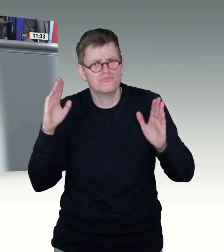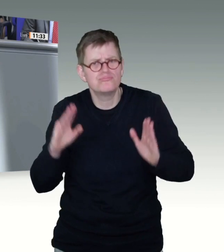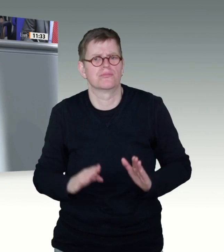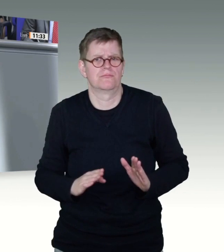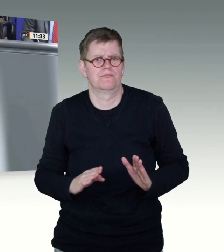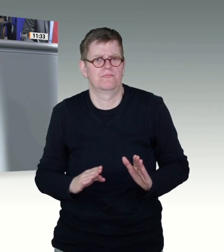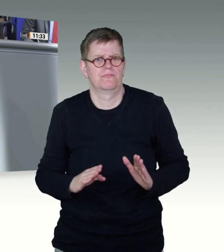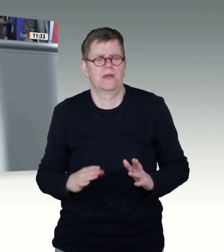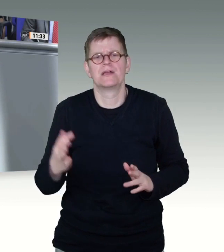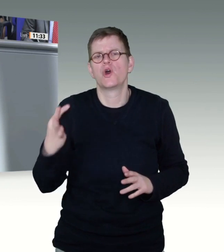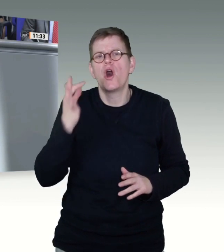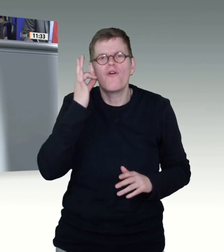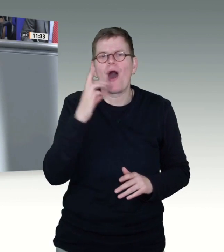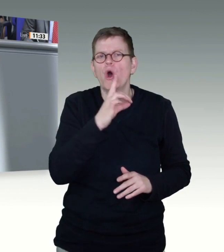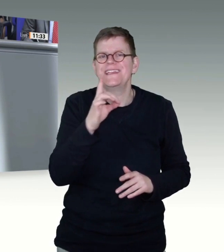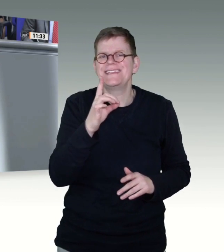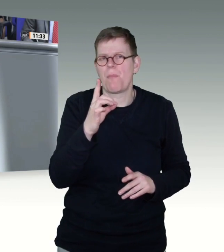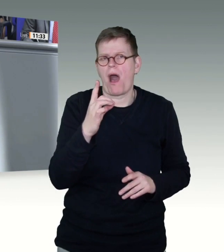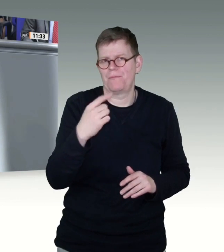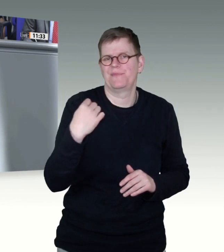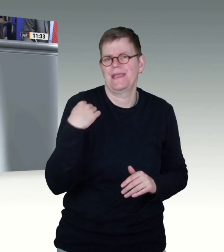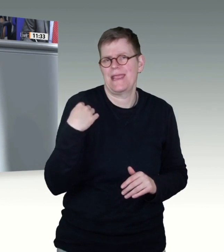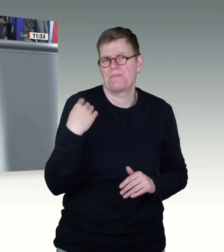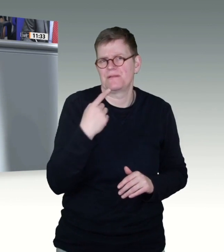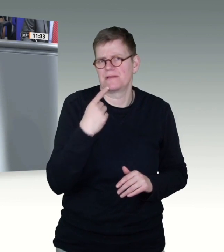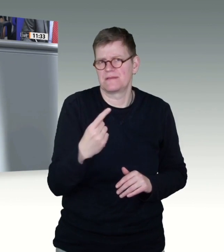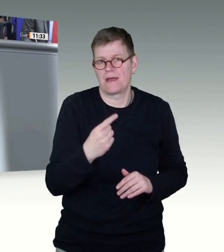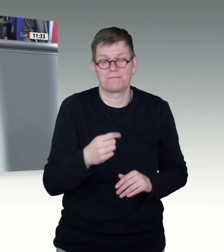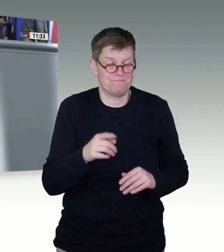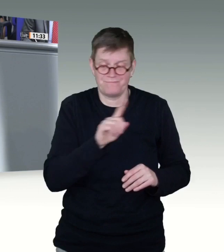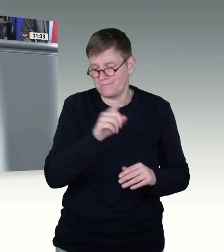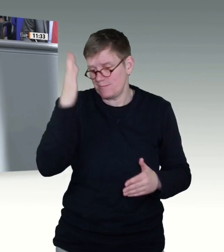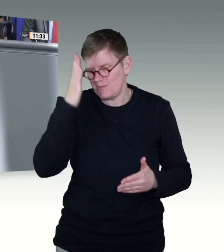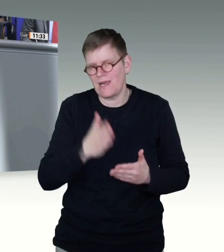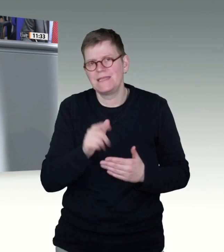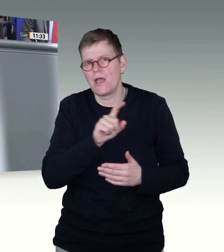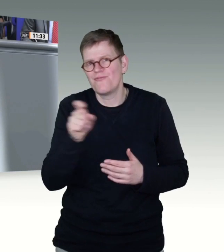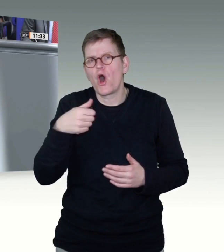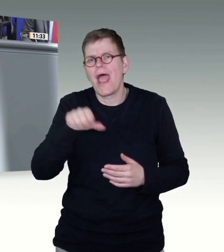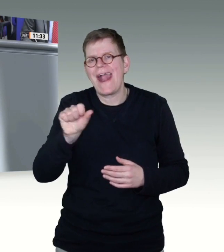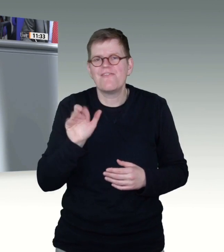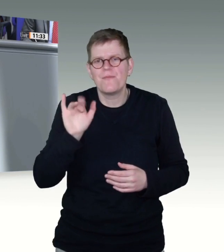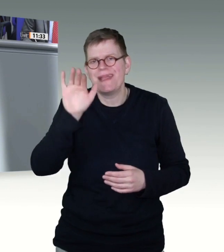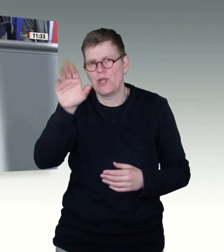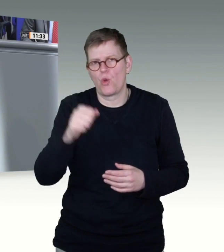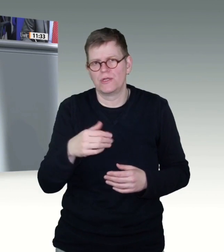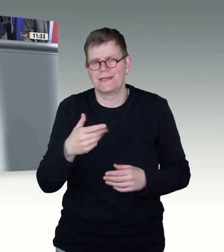Impfdosen, die den Ländern zur Verfügung gestellt werden. Wir werden bald